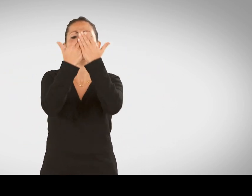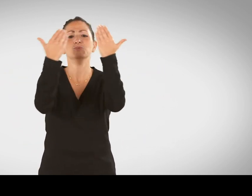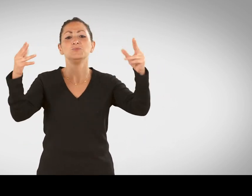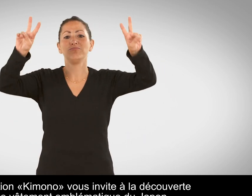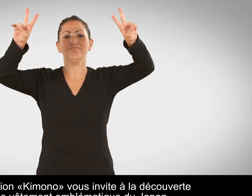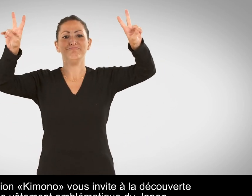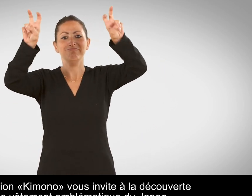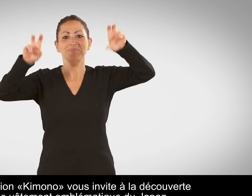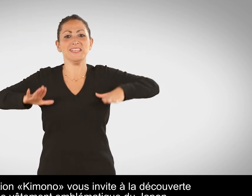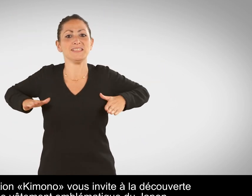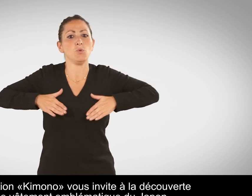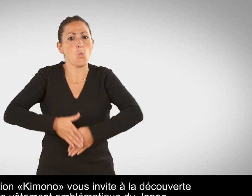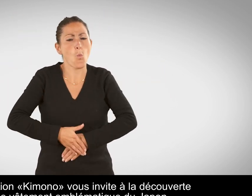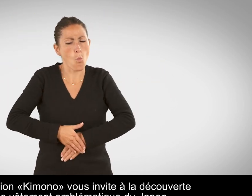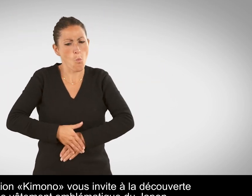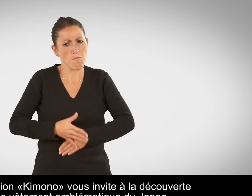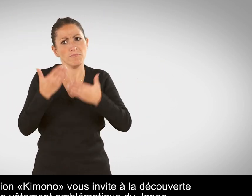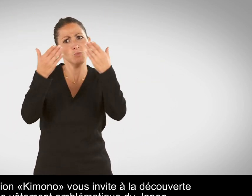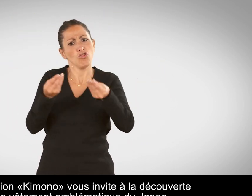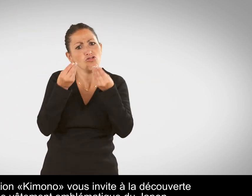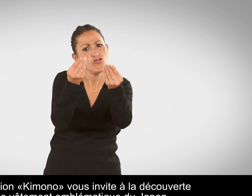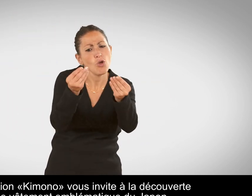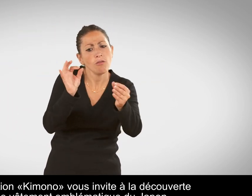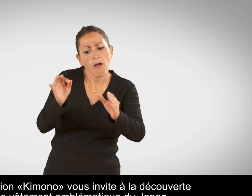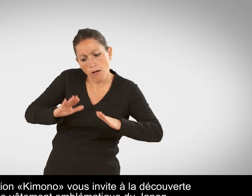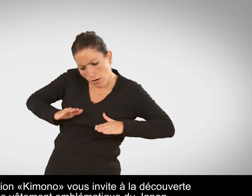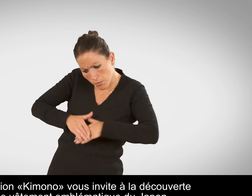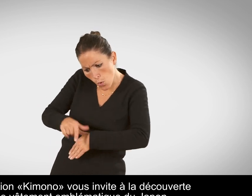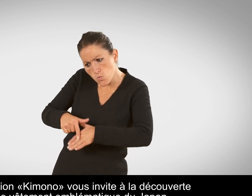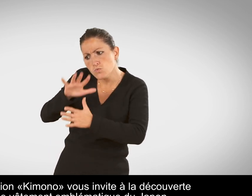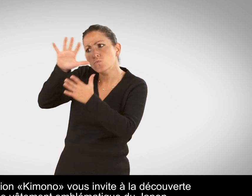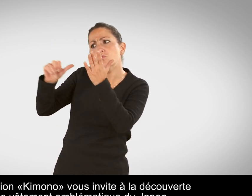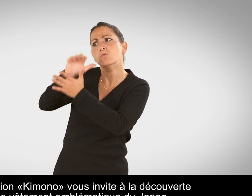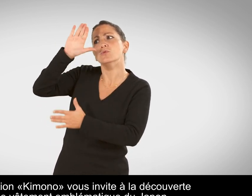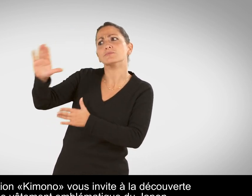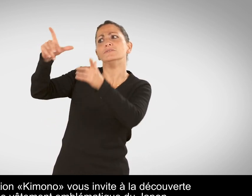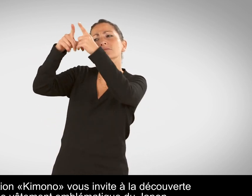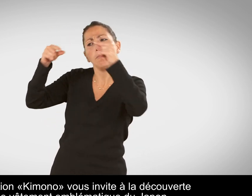L'exposition Kimono vous invite à la découverte de ce vêtement emblématique du Japon